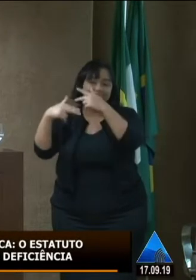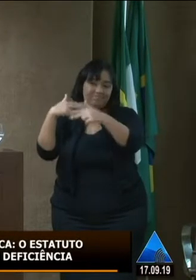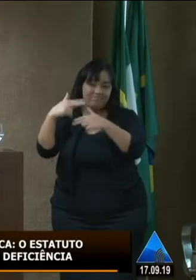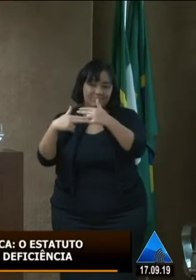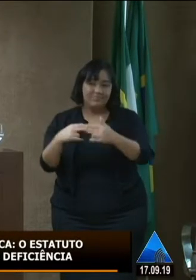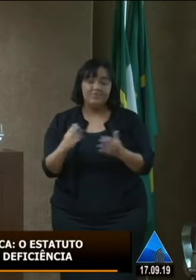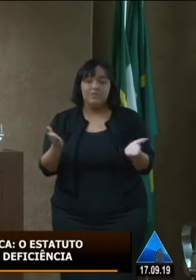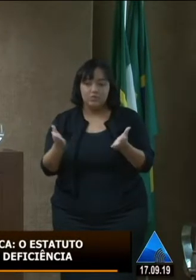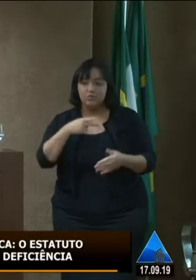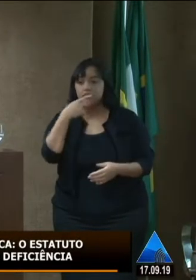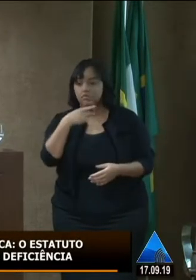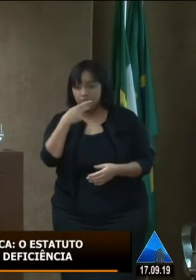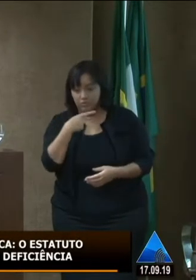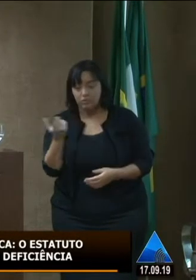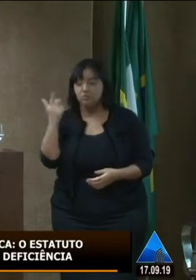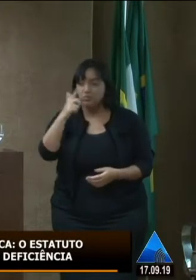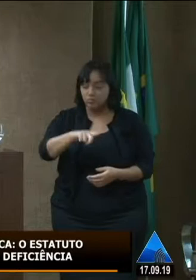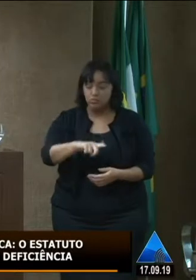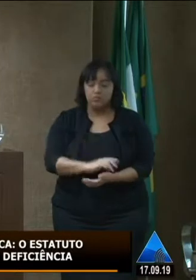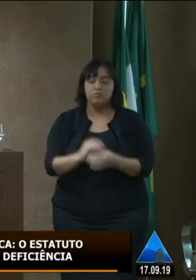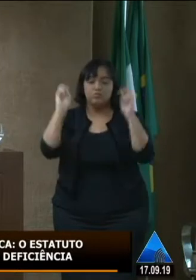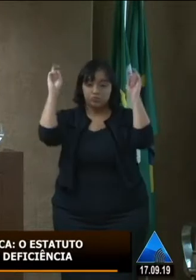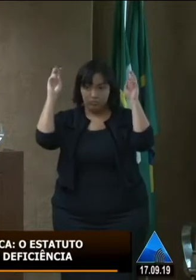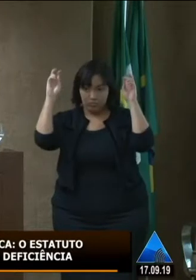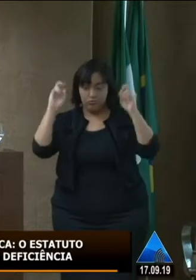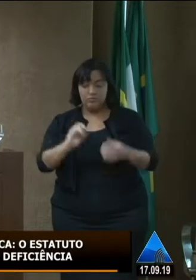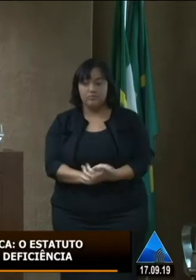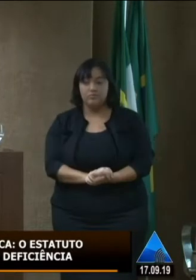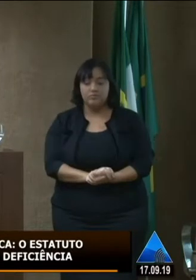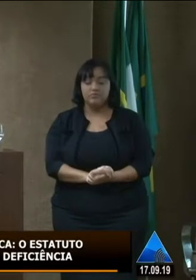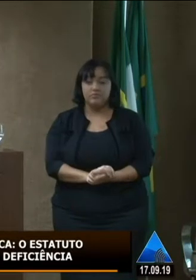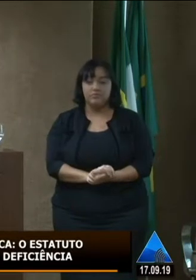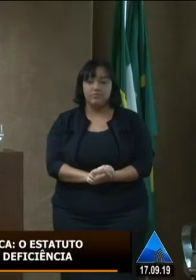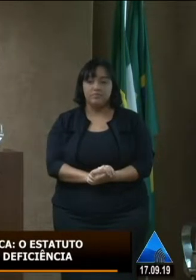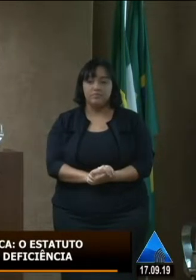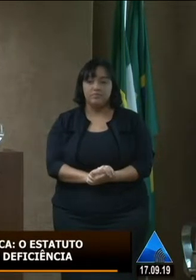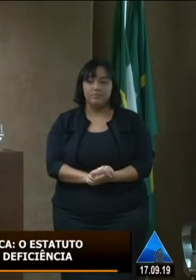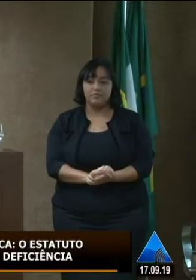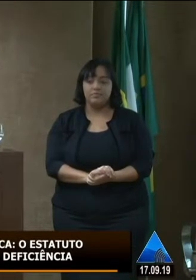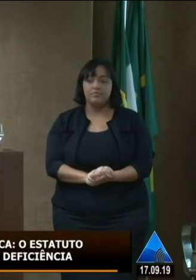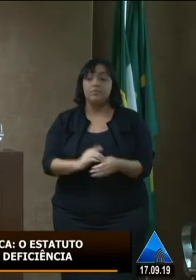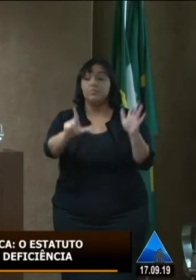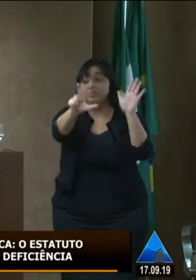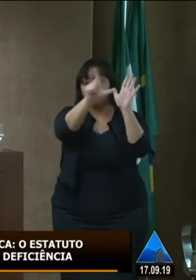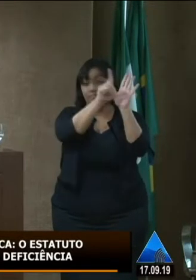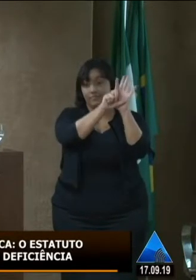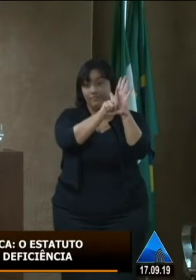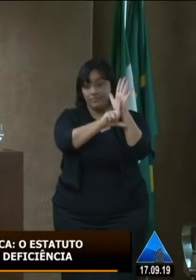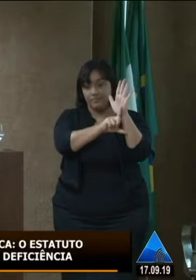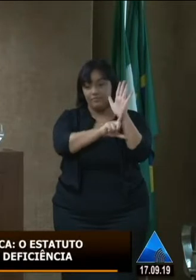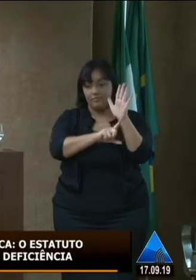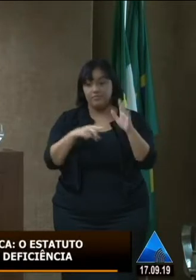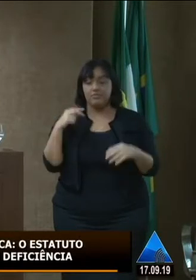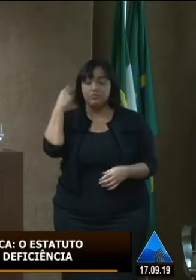conversando sobre organizarmos uma legislação própria do ponto de